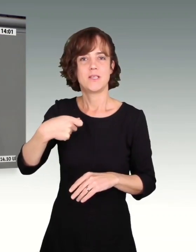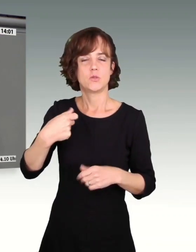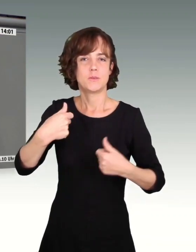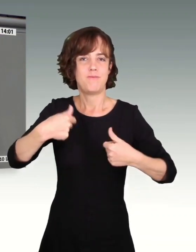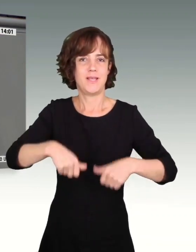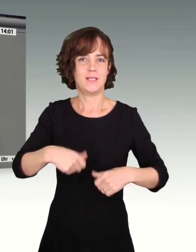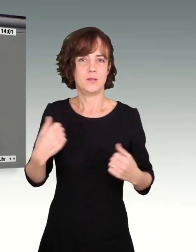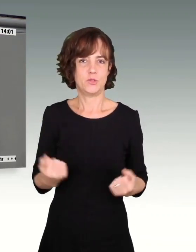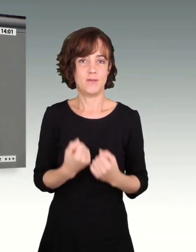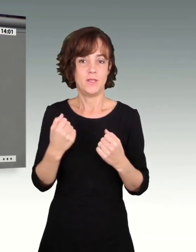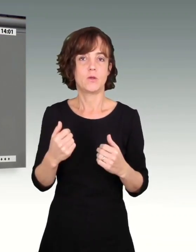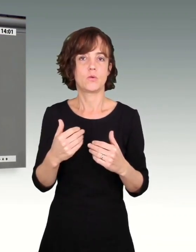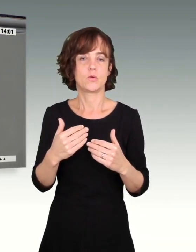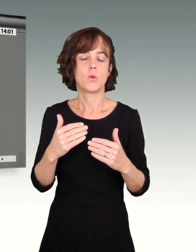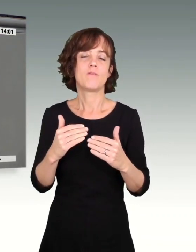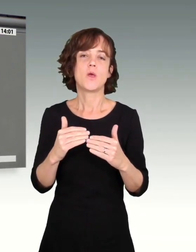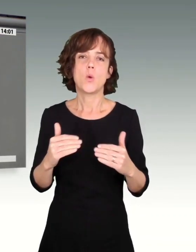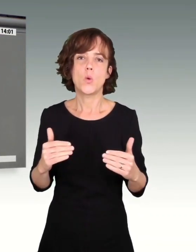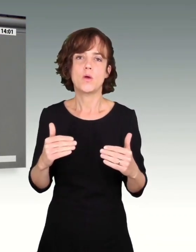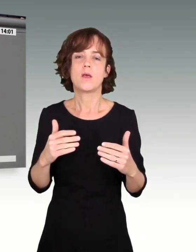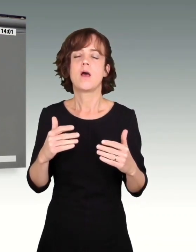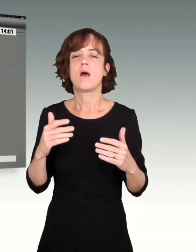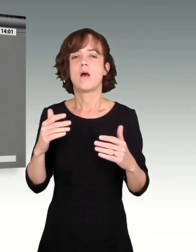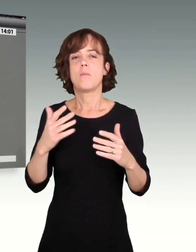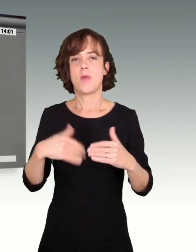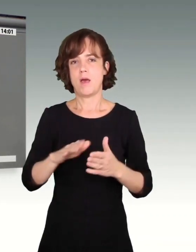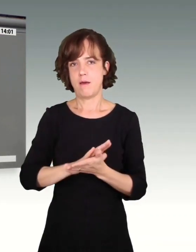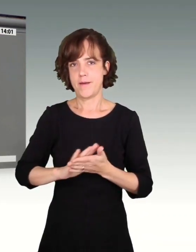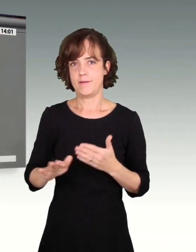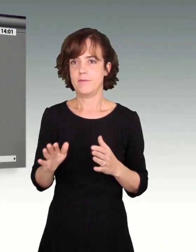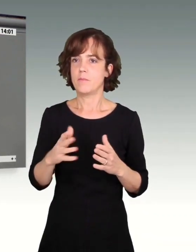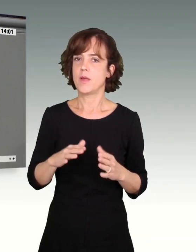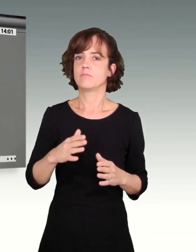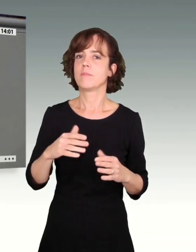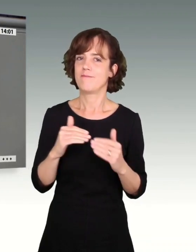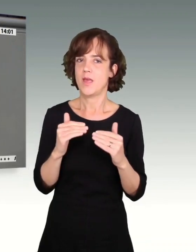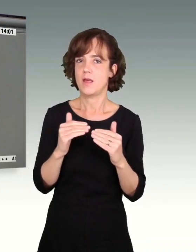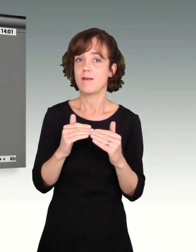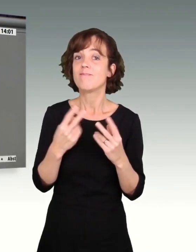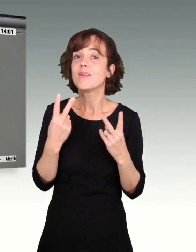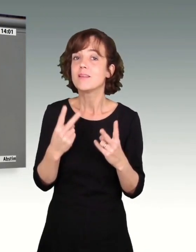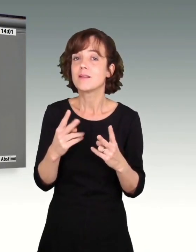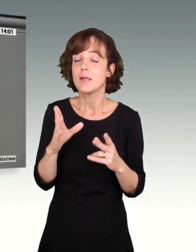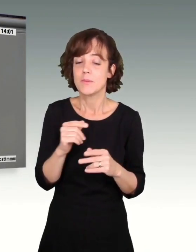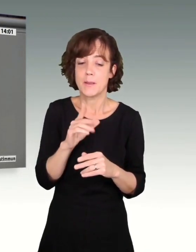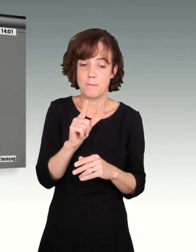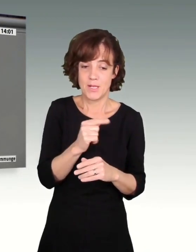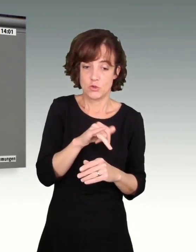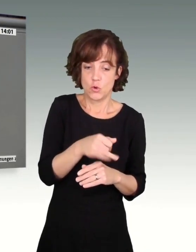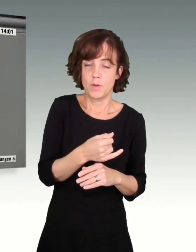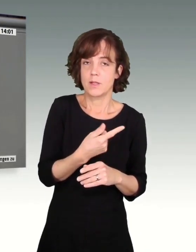zu wechseln deutlich abgesenkt. Und es war wichtig, damit Minijobs eben nicht zur Teilzeitfalle werden.